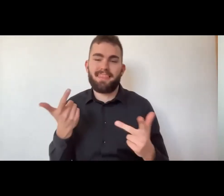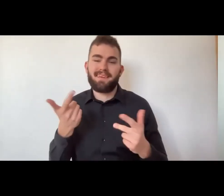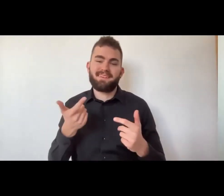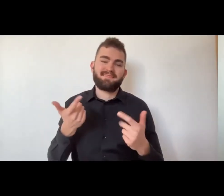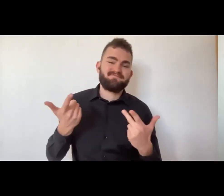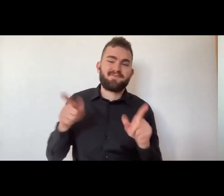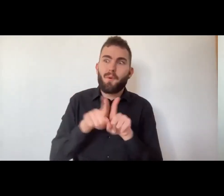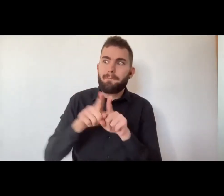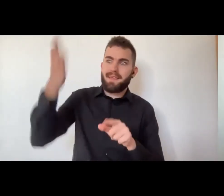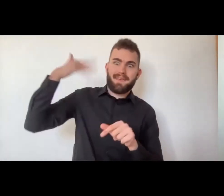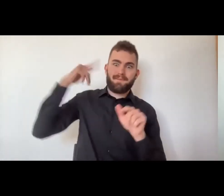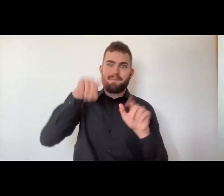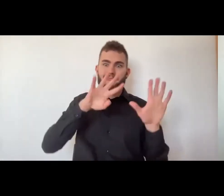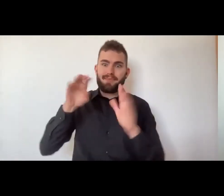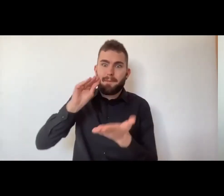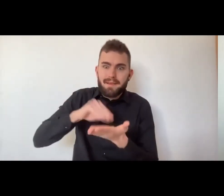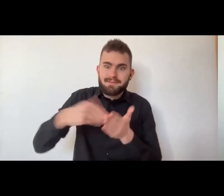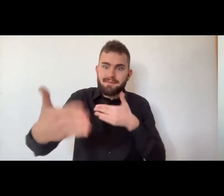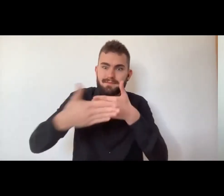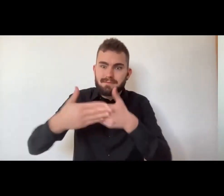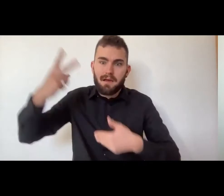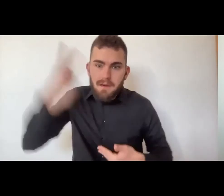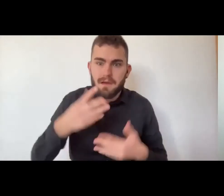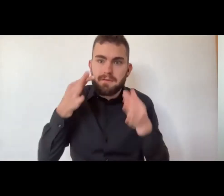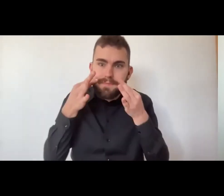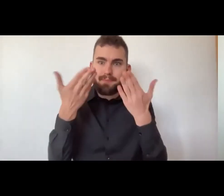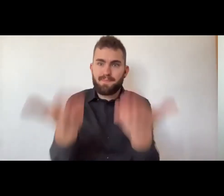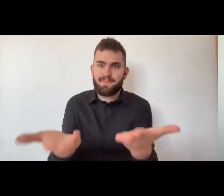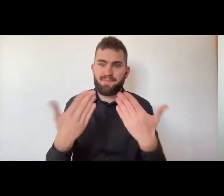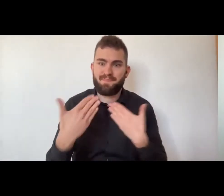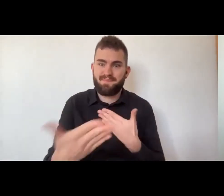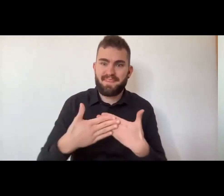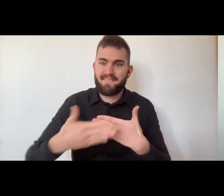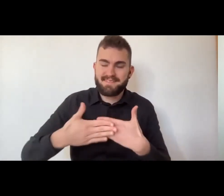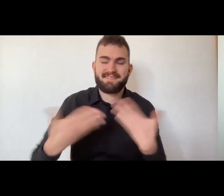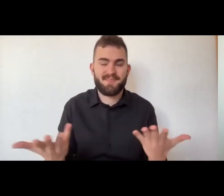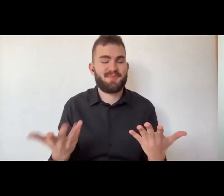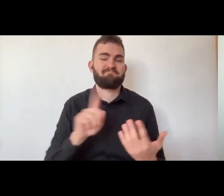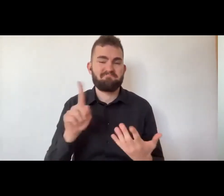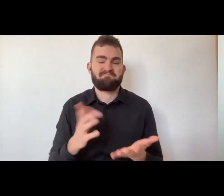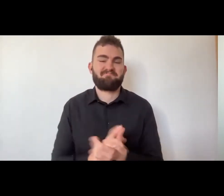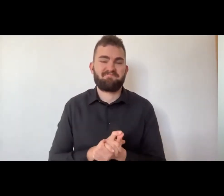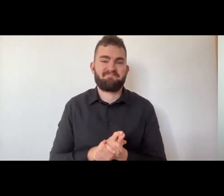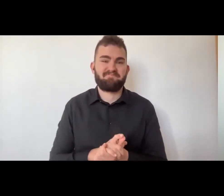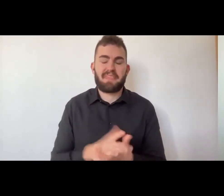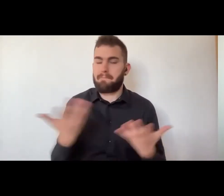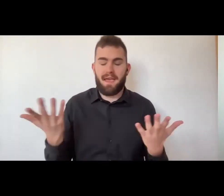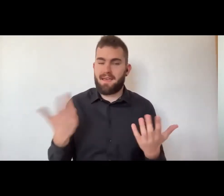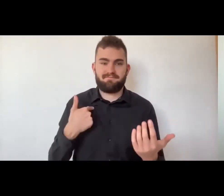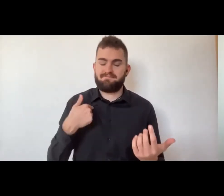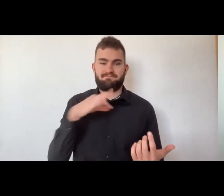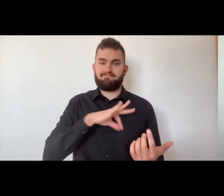siamo a distanza e che è tutto virtuale. Non è come quando eravamo vicini in carne ed ossa e ci vedevamo, ci